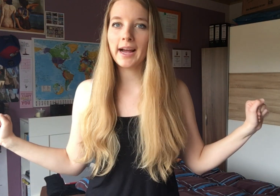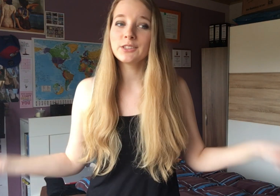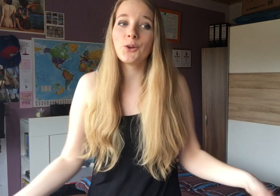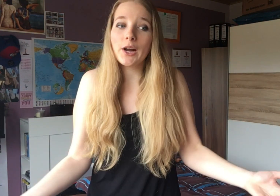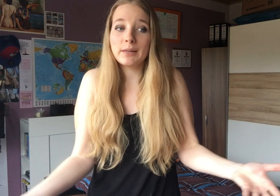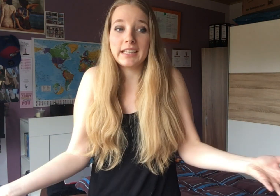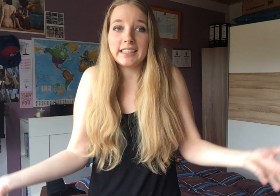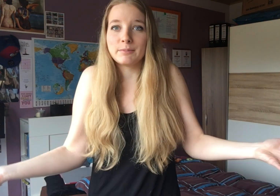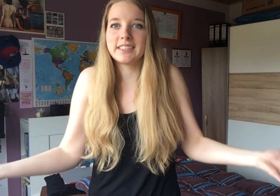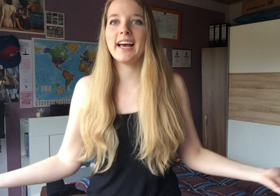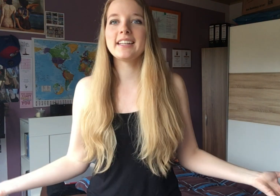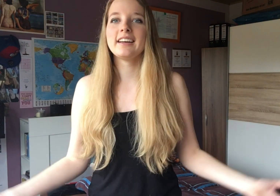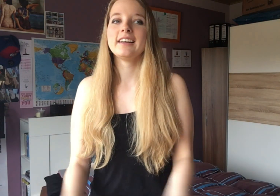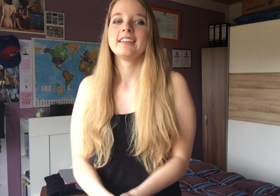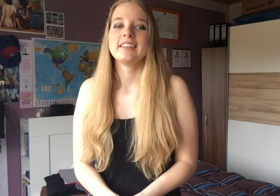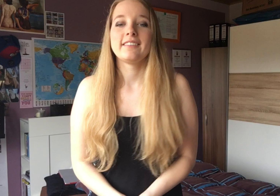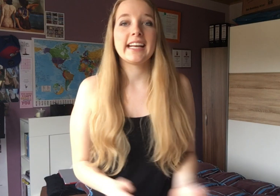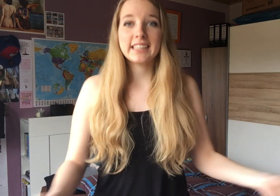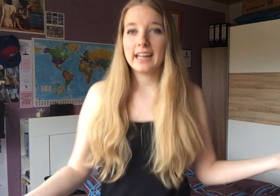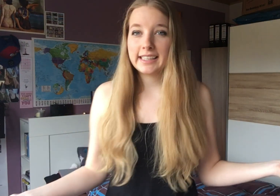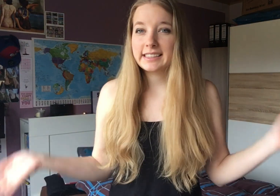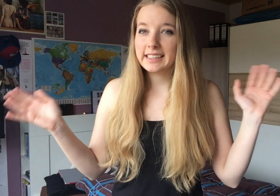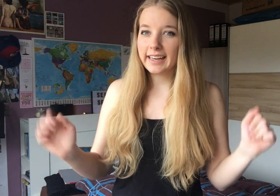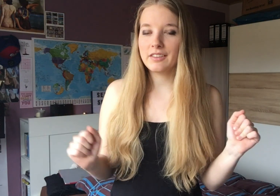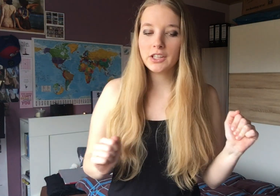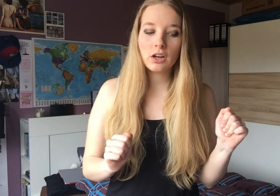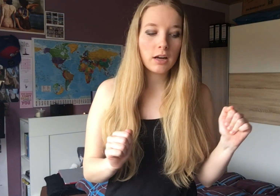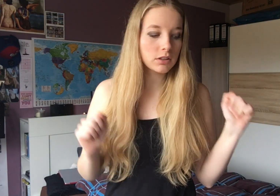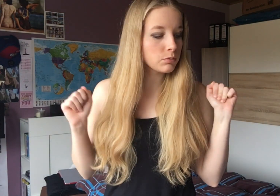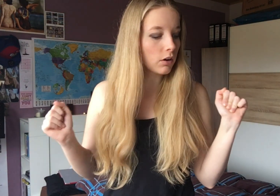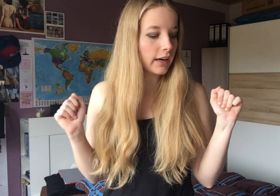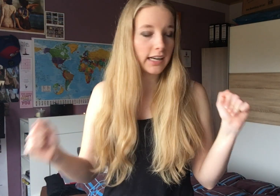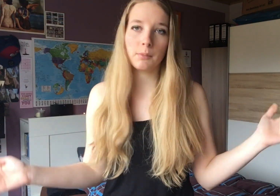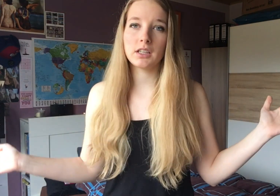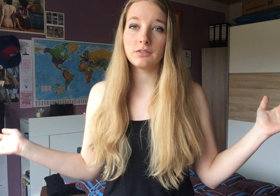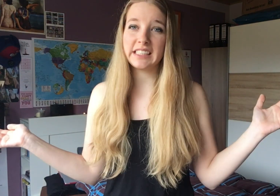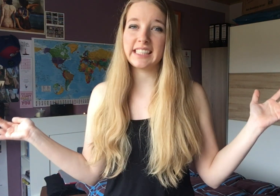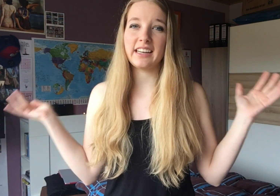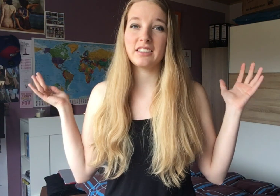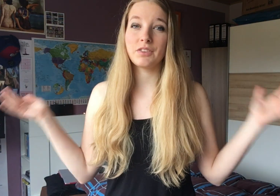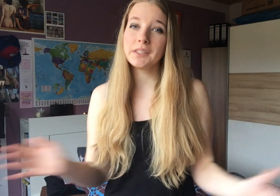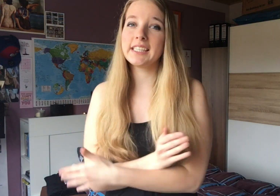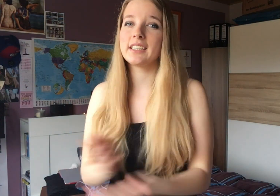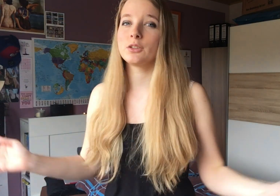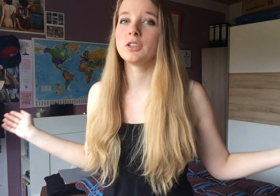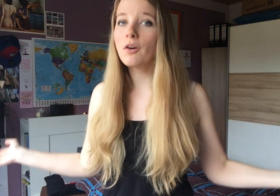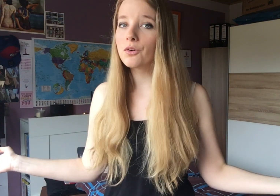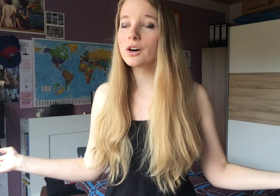mal eins. Und heute habe ich halt eben Zeit. Weil gestern eigentlich gar kein Video kam. Das tut mir auch leid. Aber wie gesagt, Familie geht natürlich immer vor.